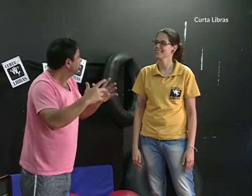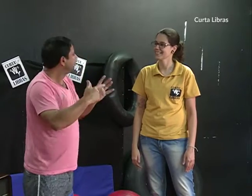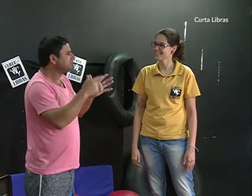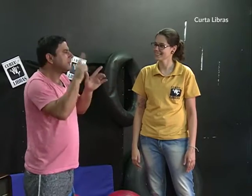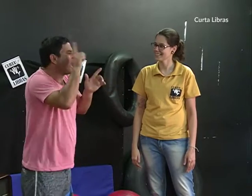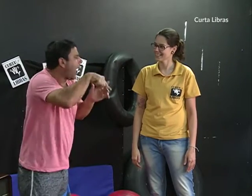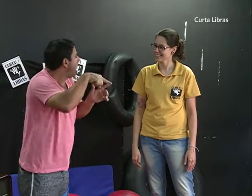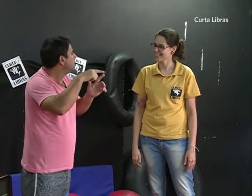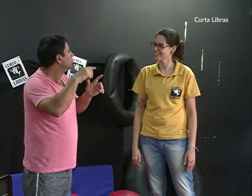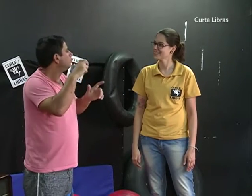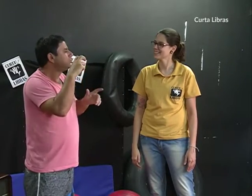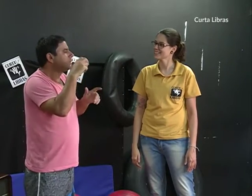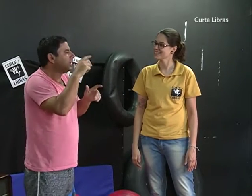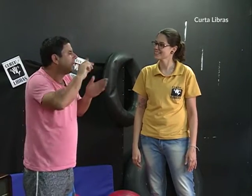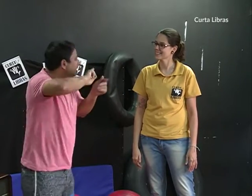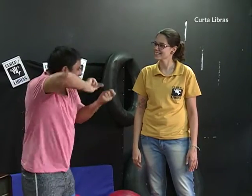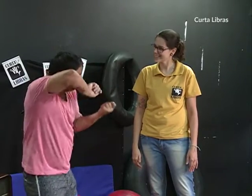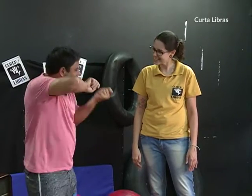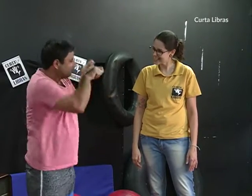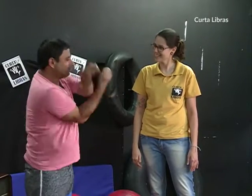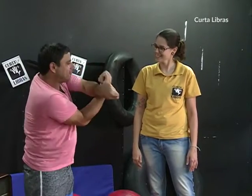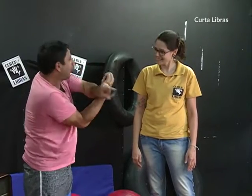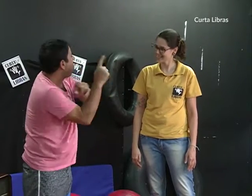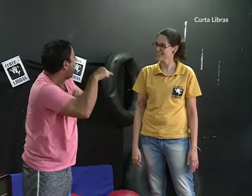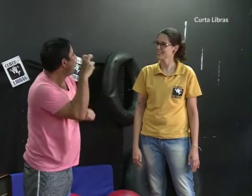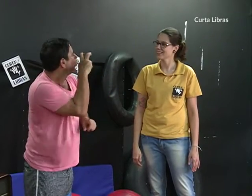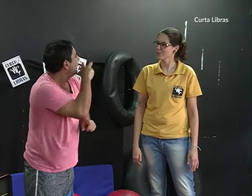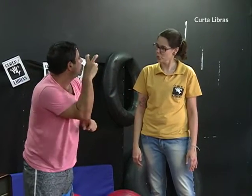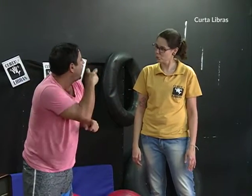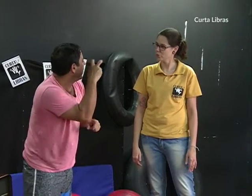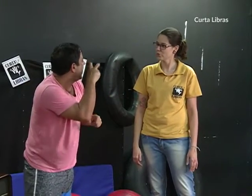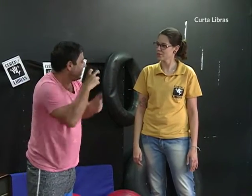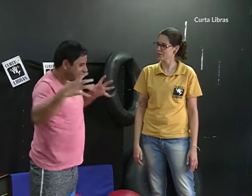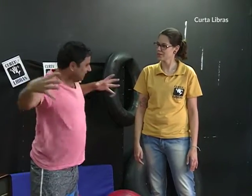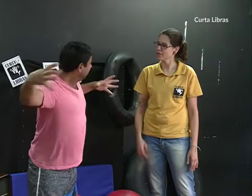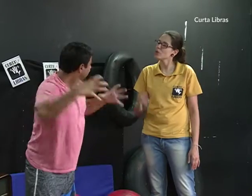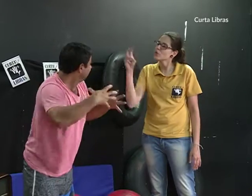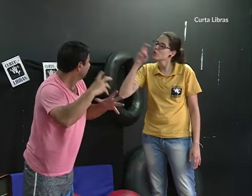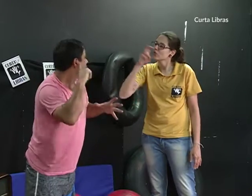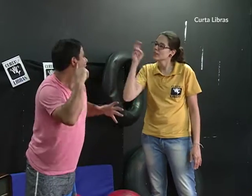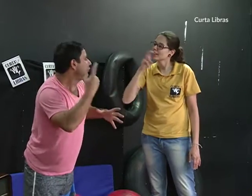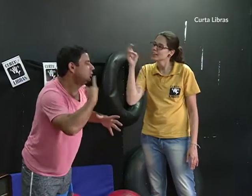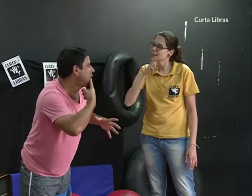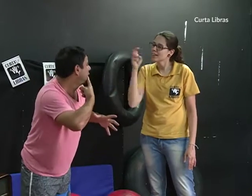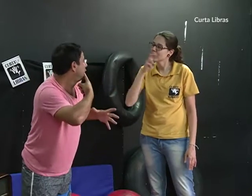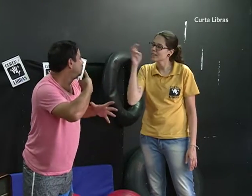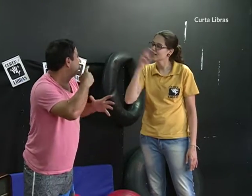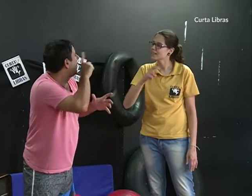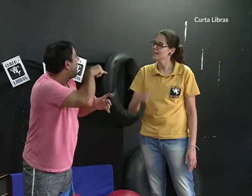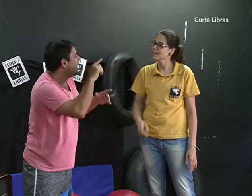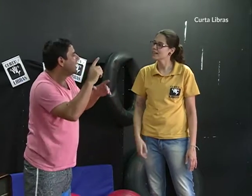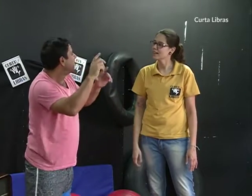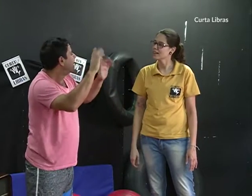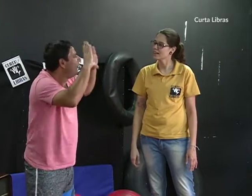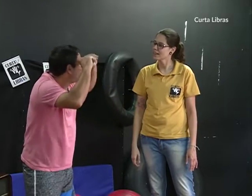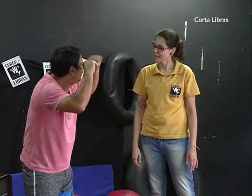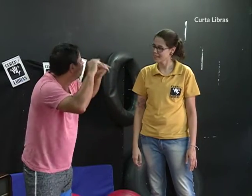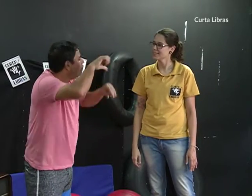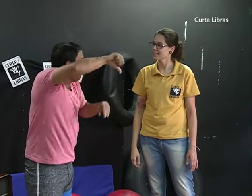Fazer adaptações para uma novela. Fazer Tipo uma novela das 9 horas da noite. Onde